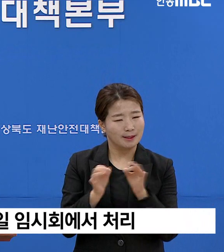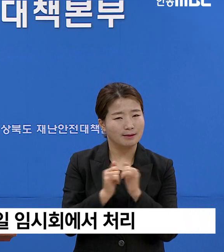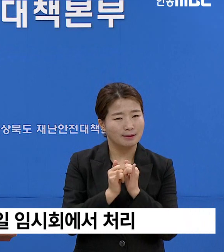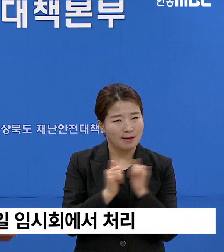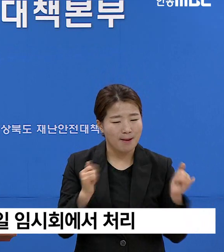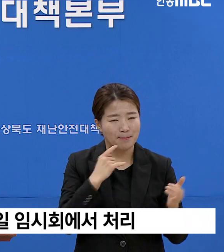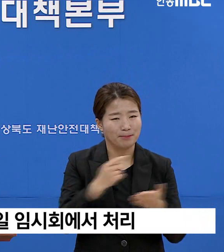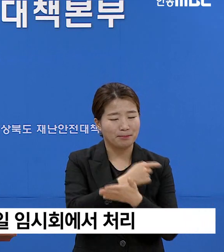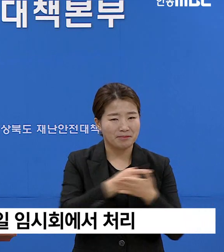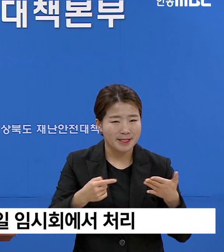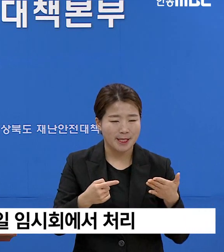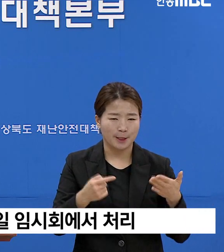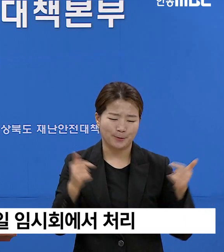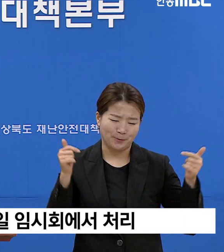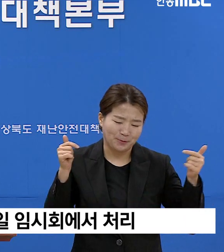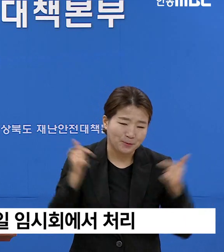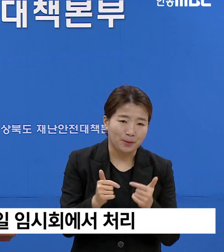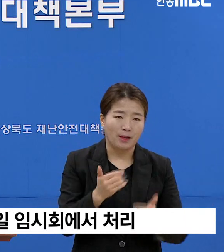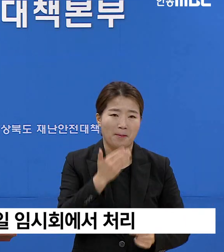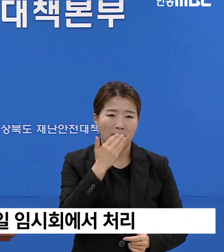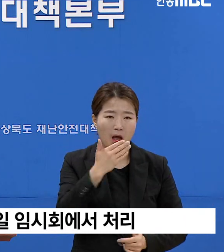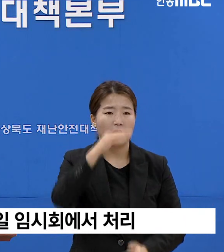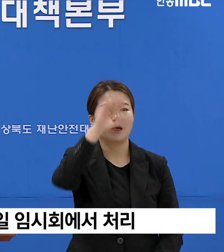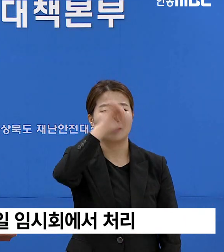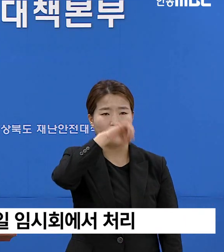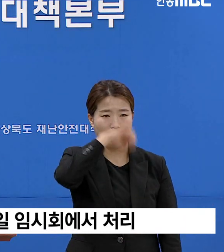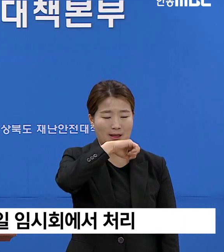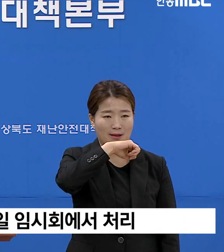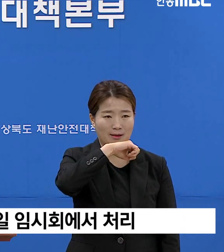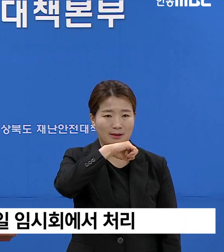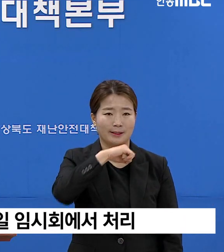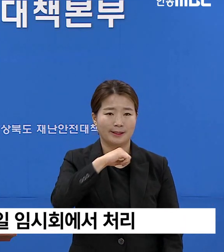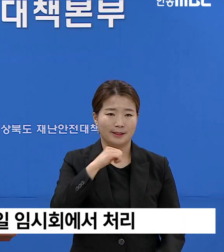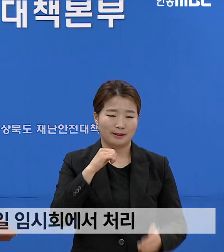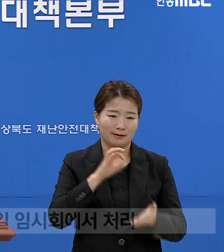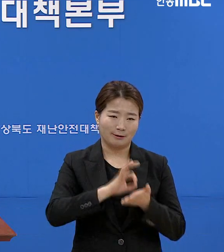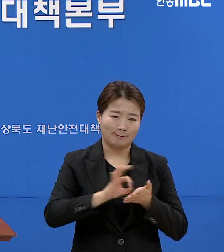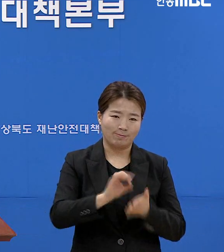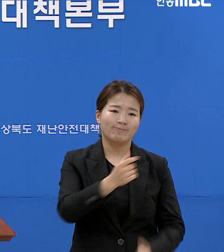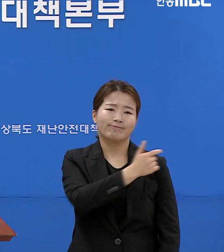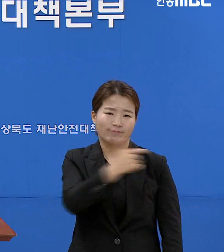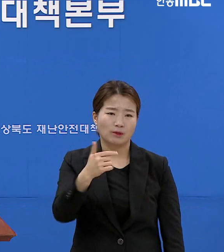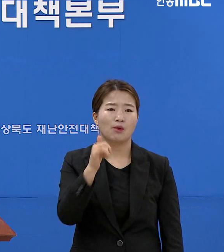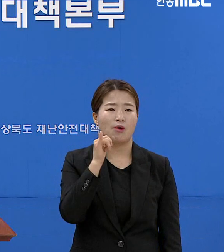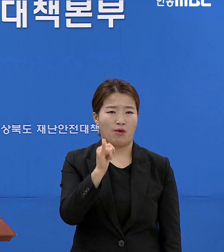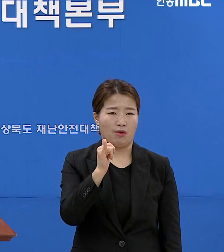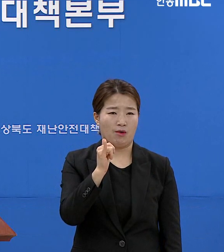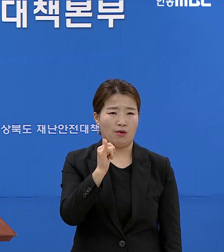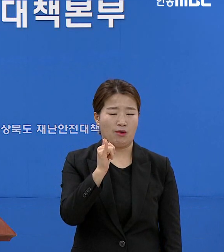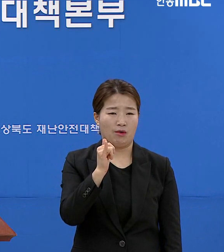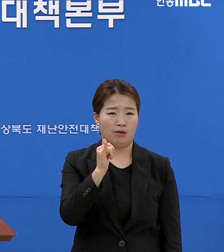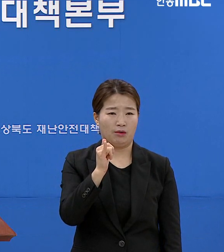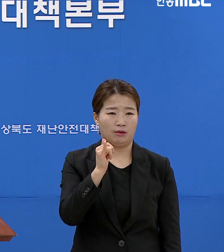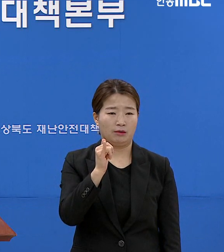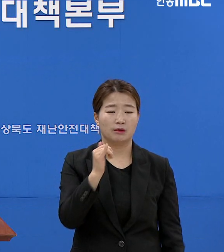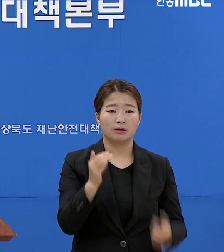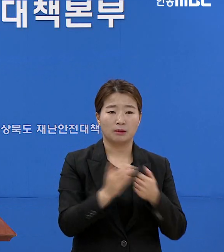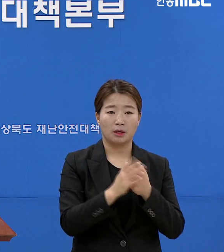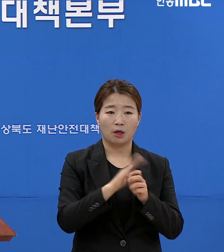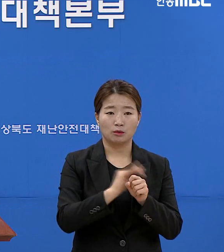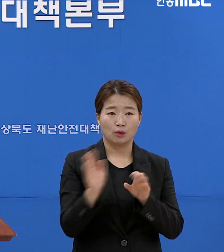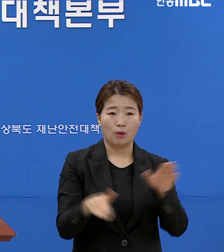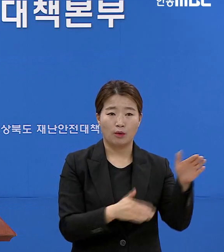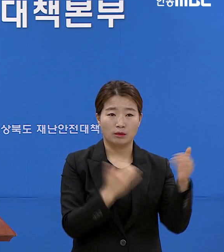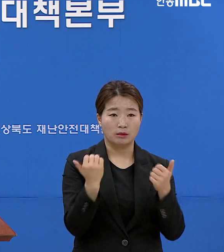피해를 최소화할 수 있는 예산이 집중적으로 편성된 만큼 우리